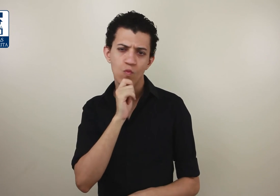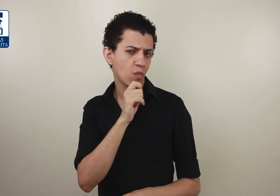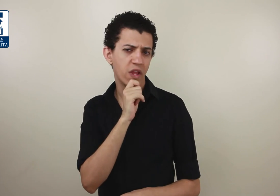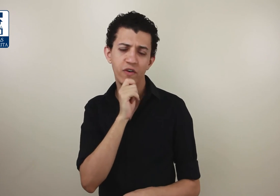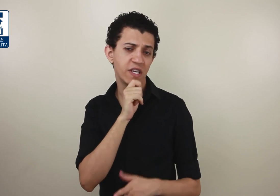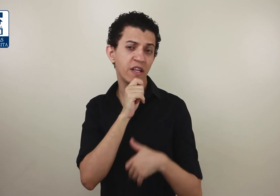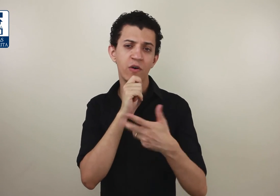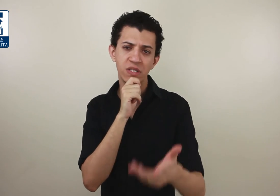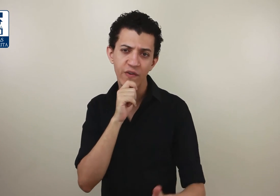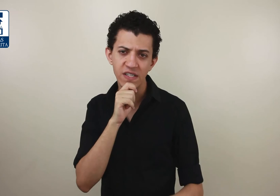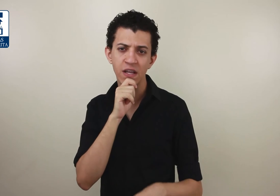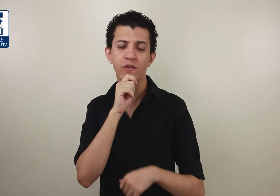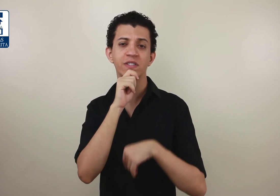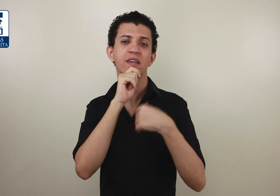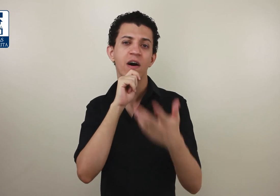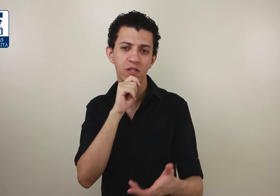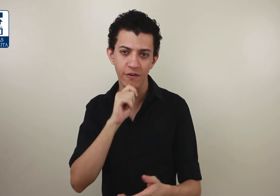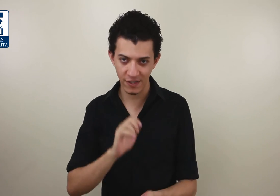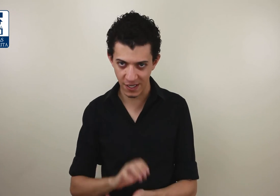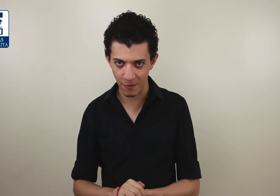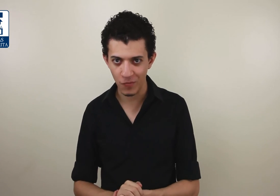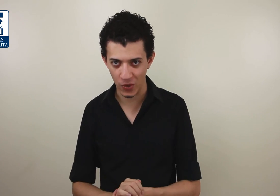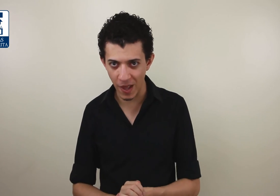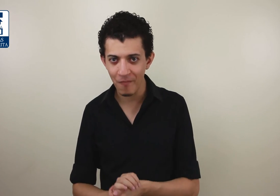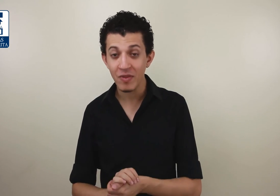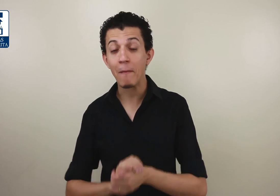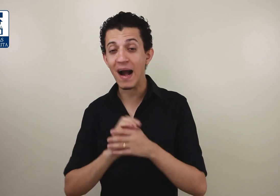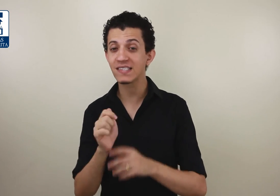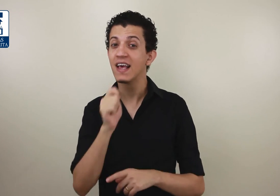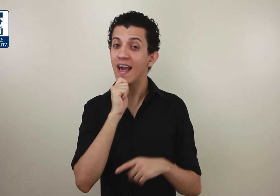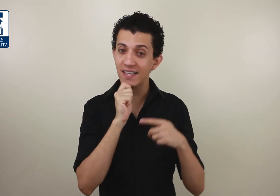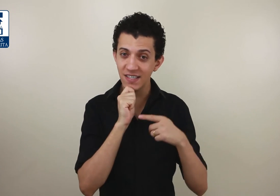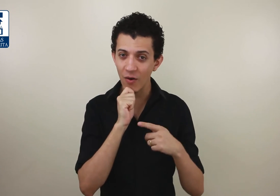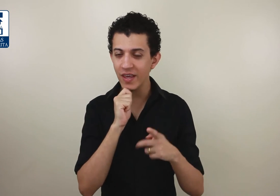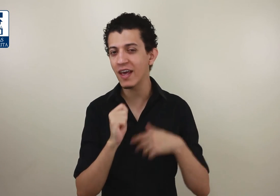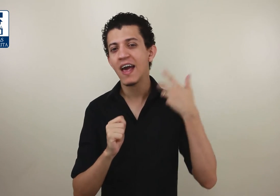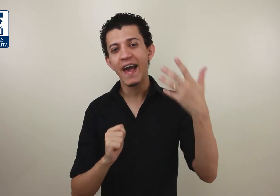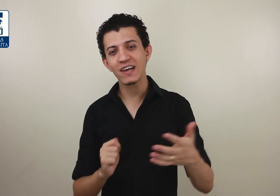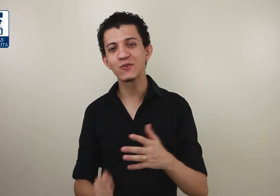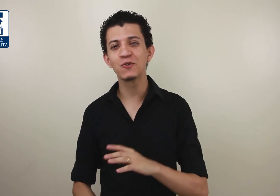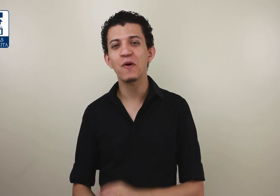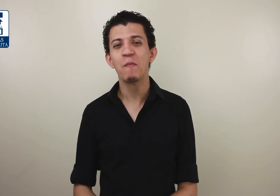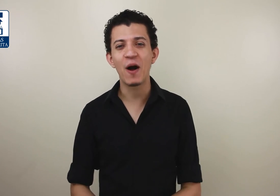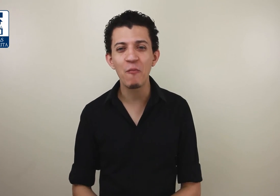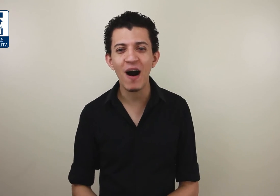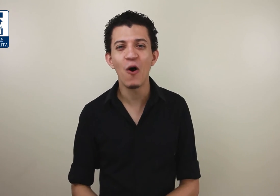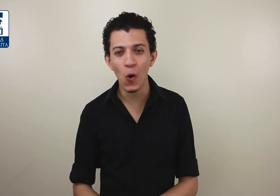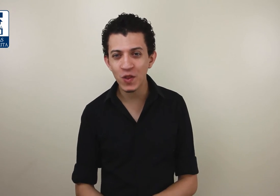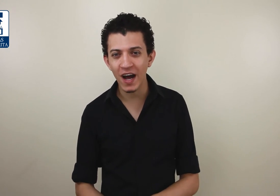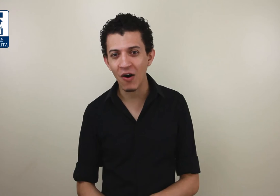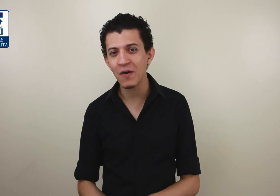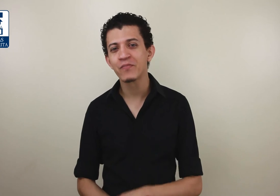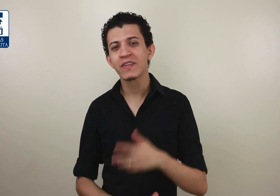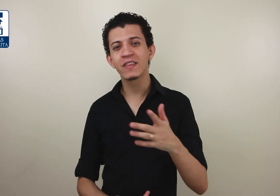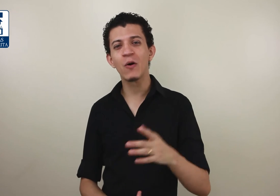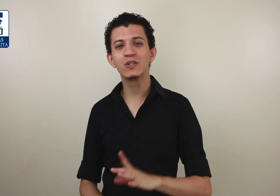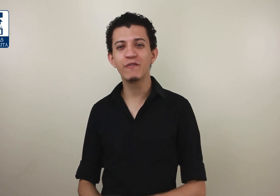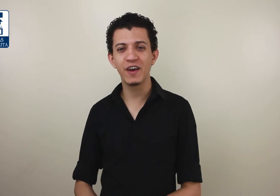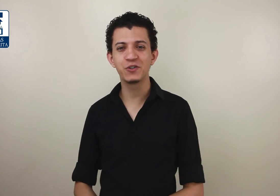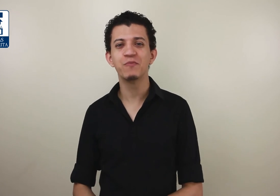que você ainda não está fazendo, que você não está fazendo, ok? Mas esse sinal aqui é assunto para uma outra aula. Então, eu te vejo